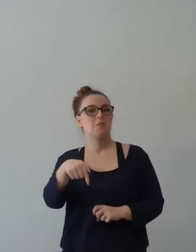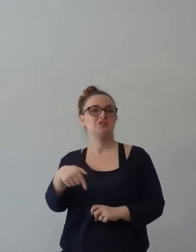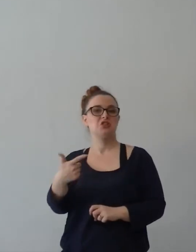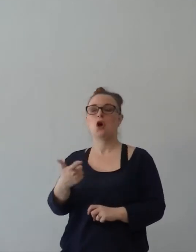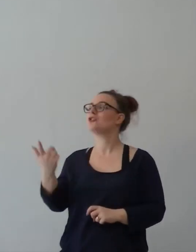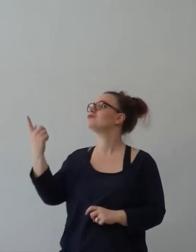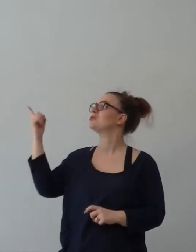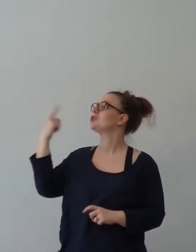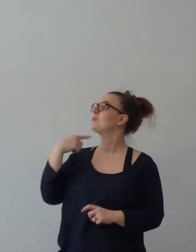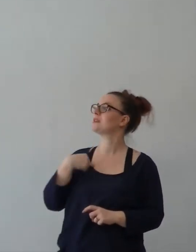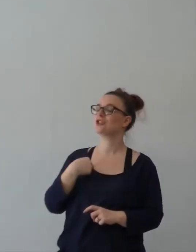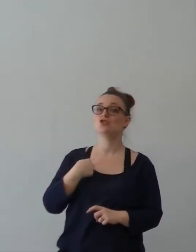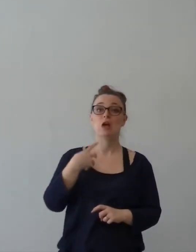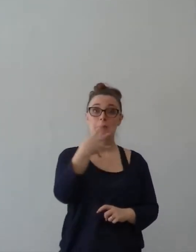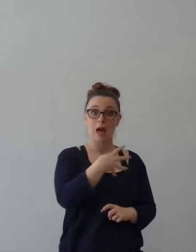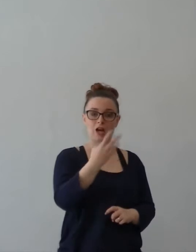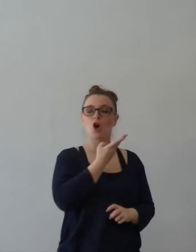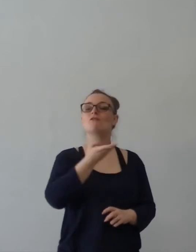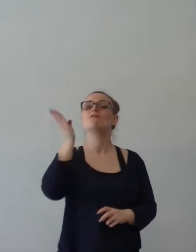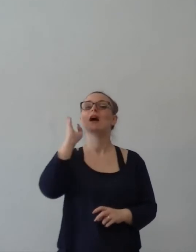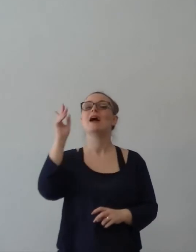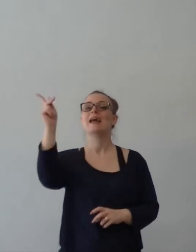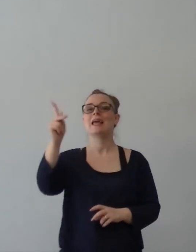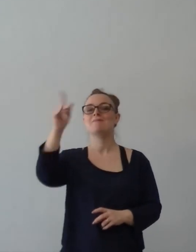Vabbè, non lo so chi me la suggerisce.